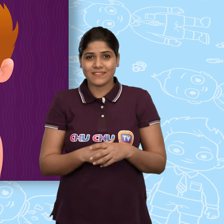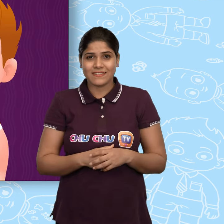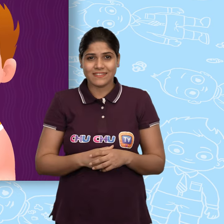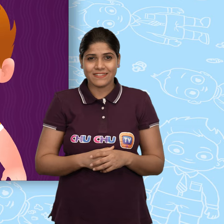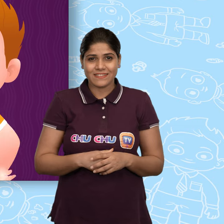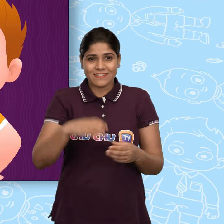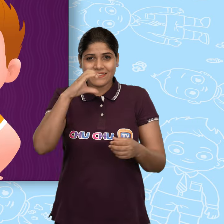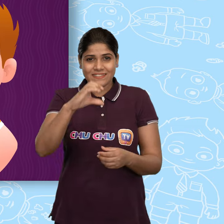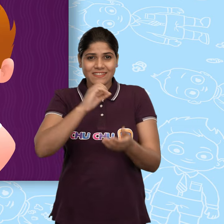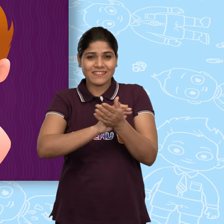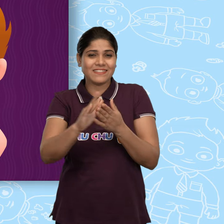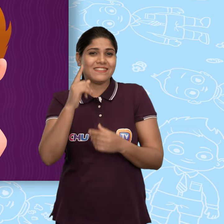चिंगार